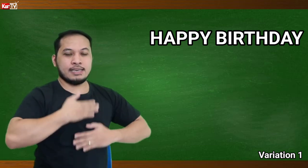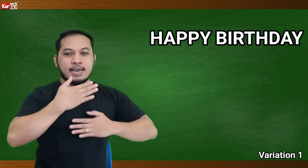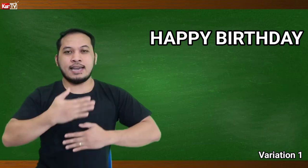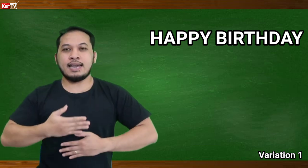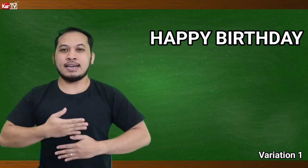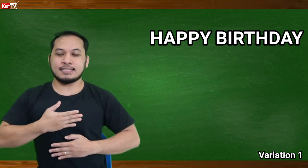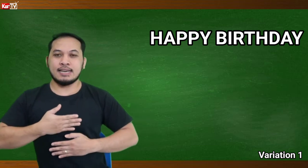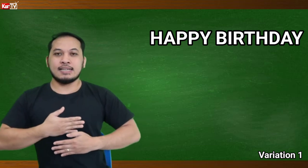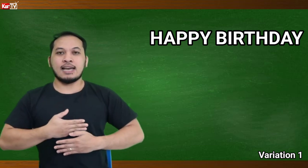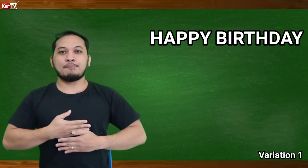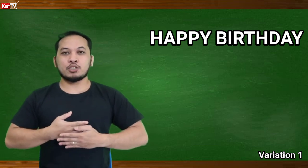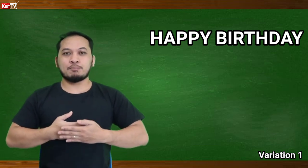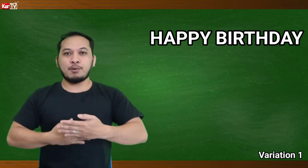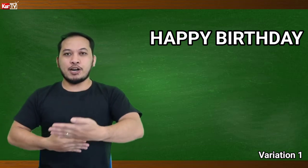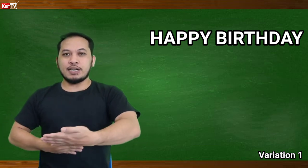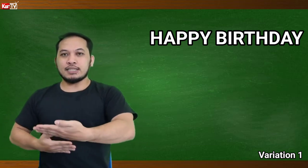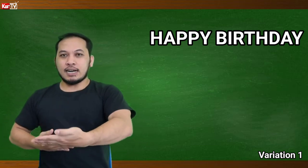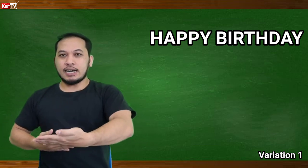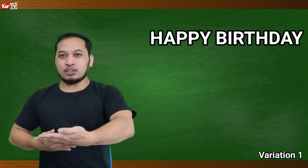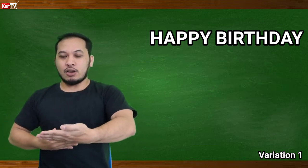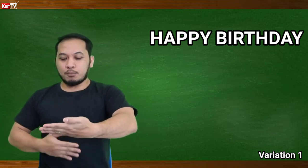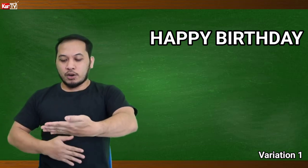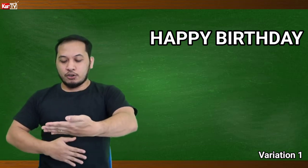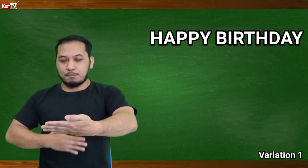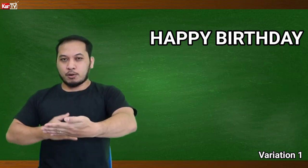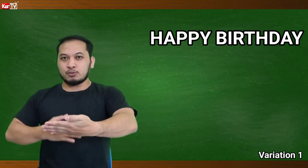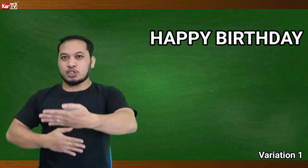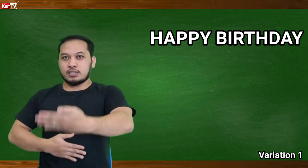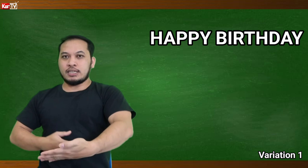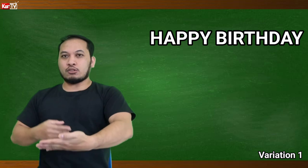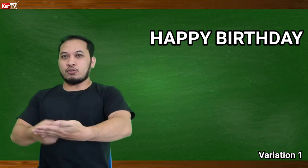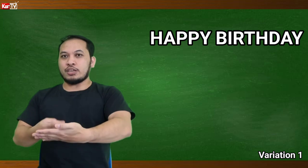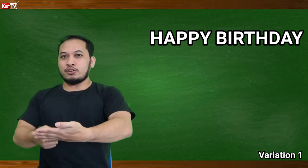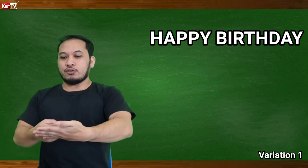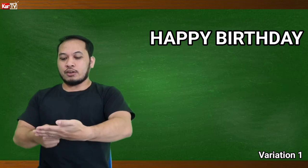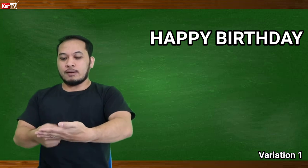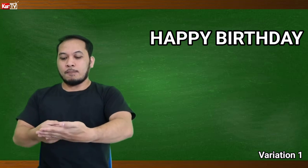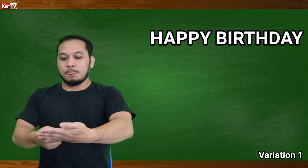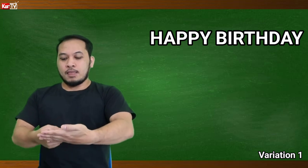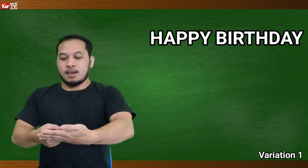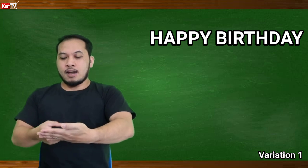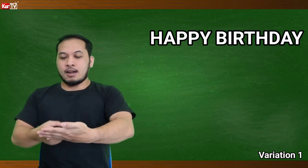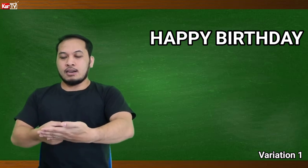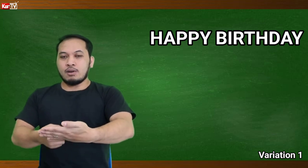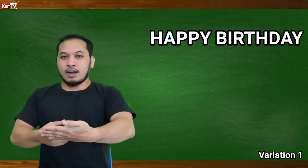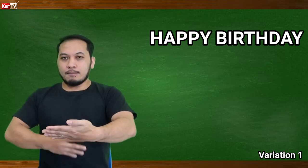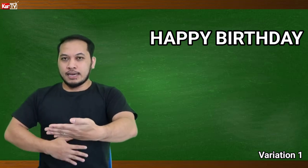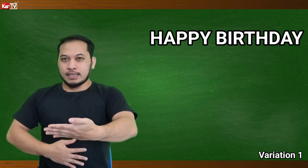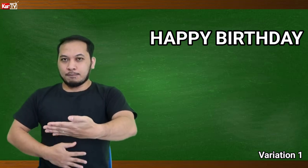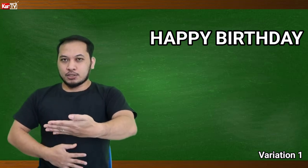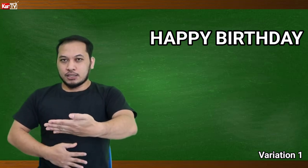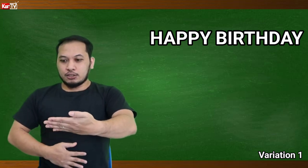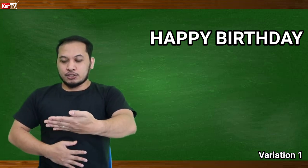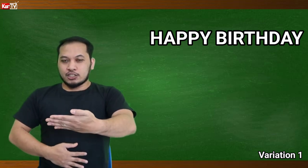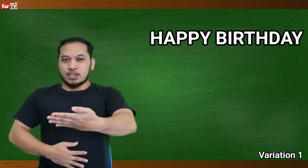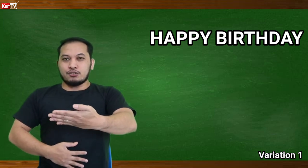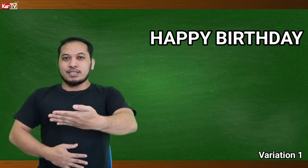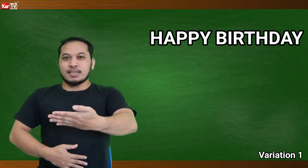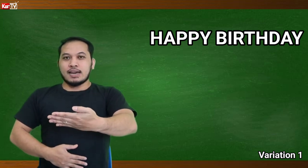yes. Tapos birth, nakaganito lang po kayo. From dito yung inyong kaliwang kamay tapos nandito sa chan yung isa